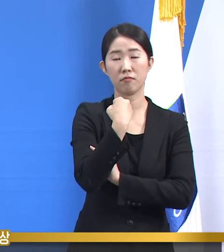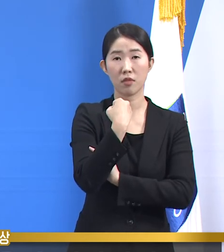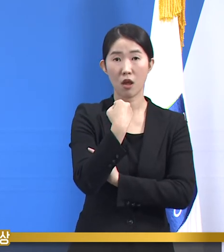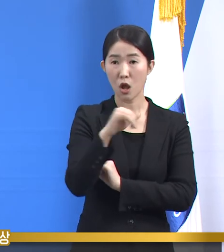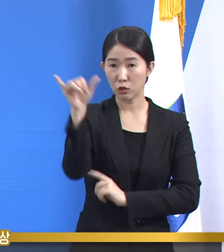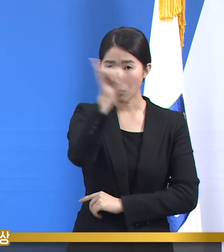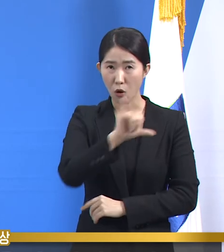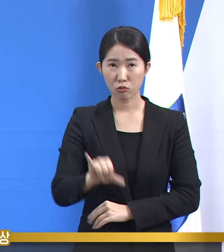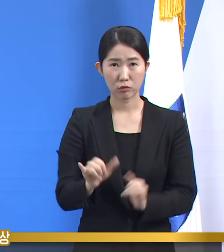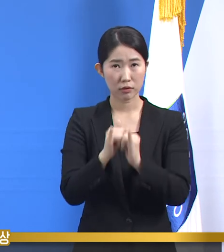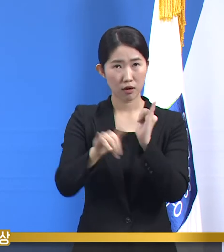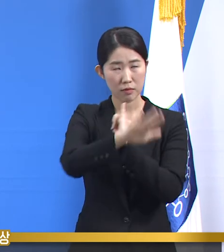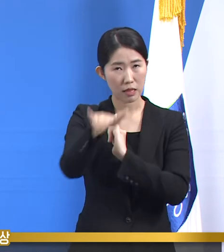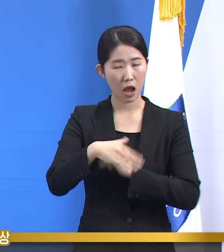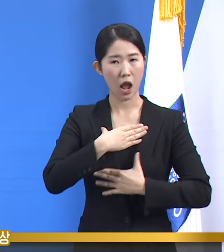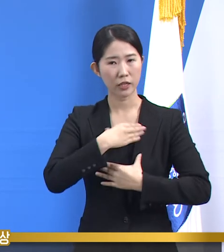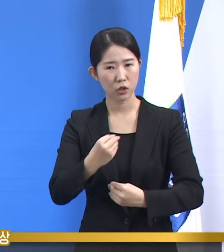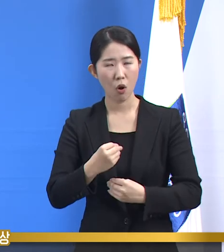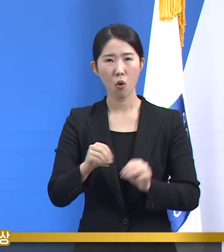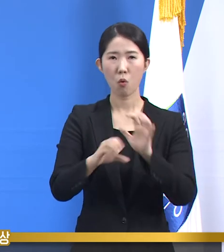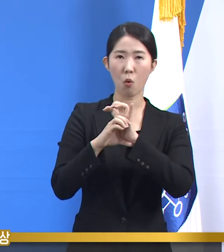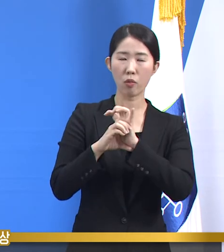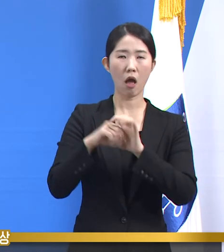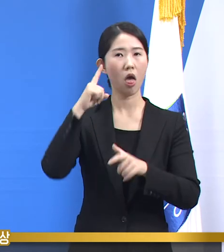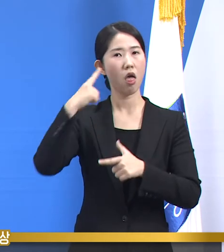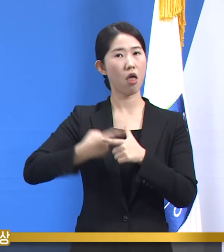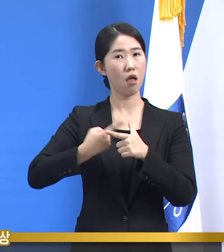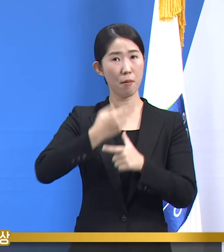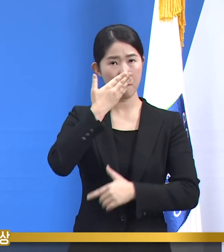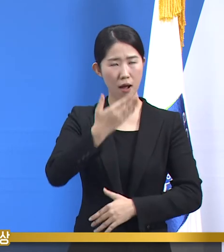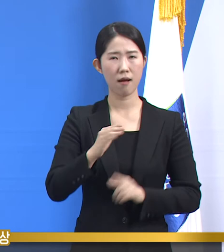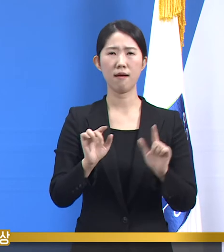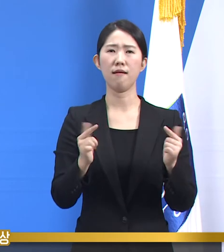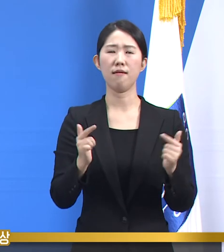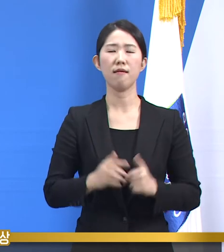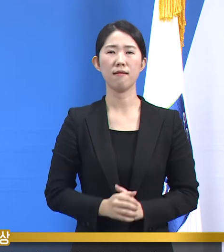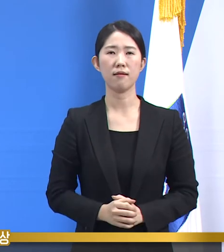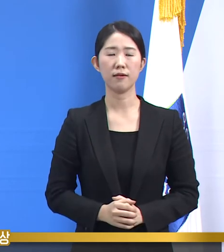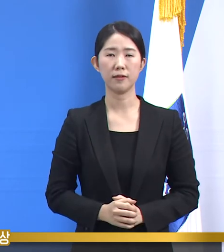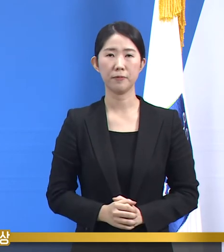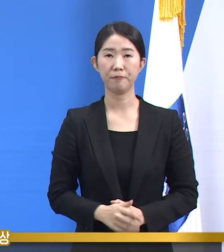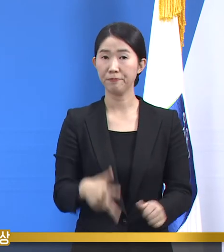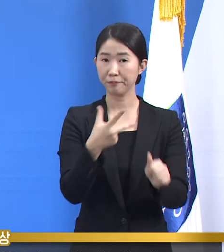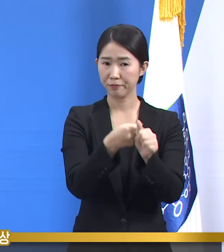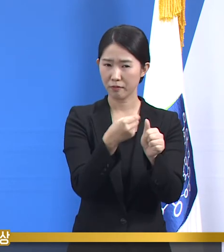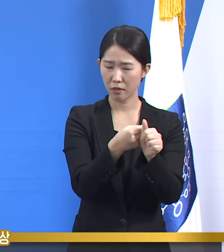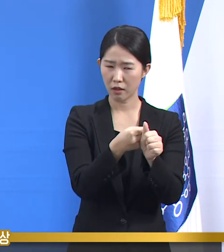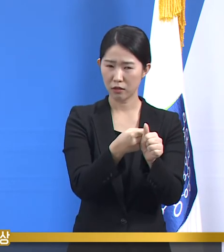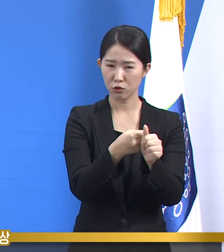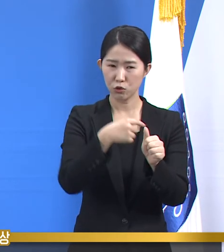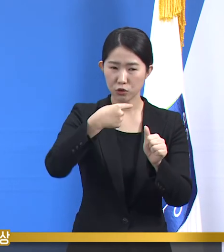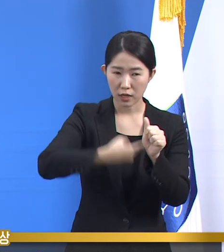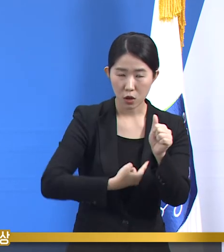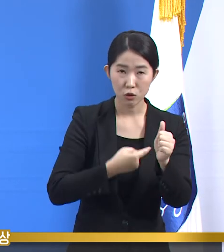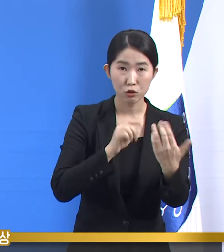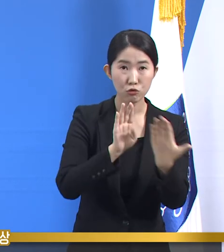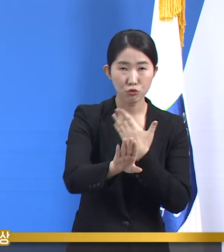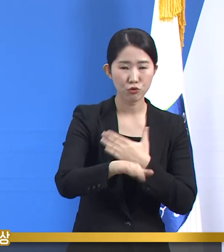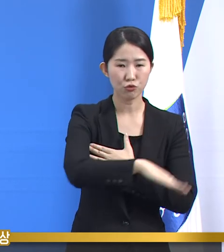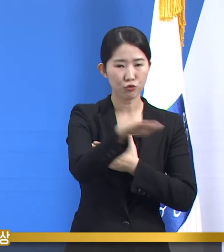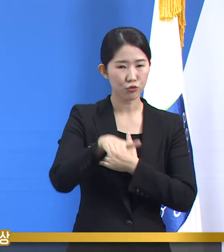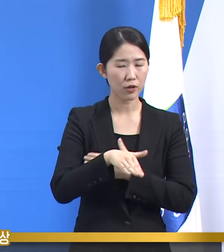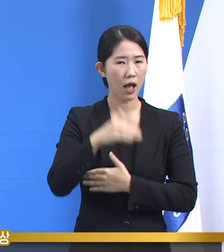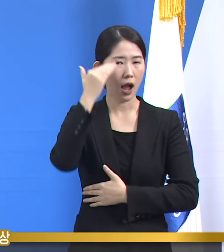누리게 되는 것은 아닙니다. 백신 접종으로 인한 집단 면역 효과는 아마도 올해 하반기 언제쯤 얻게 될